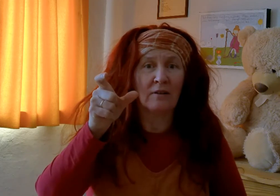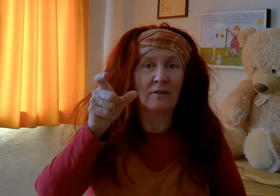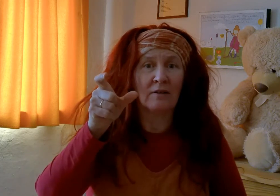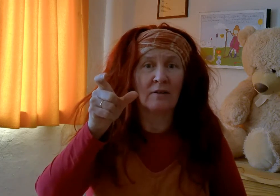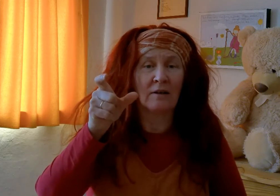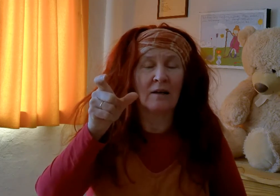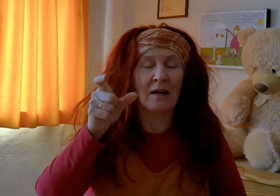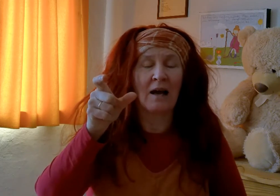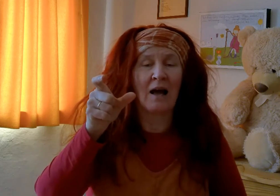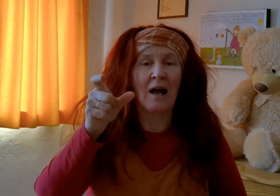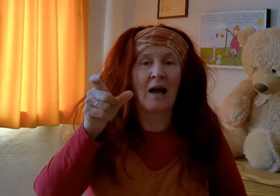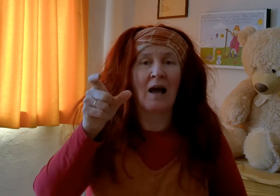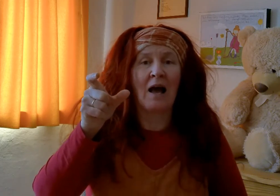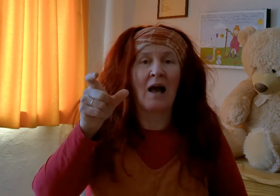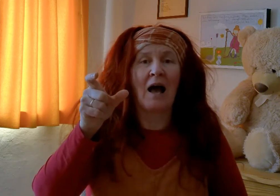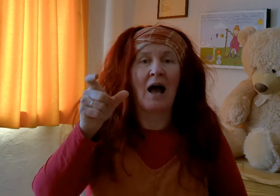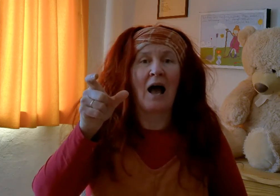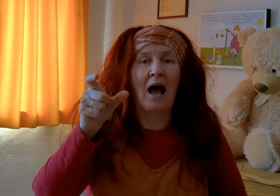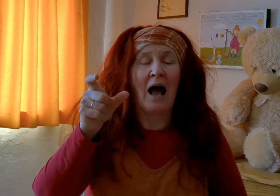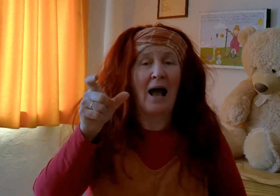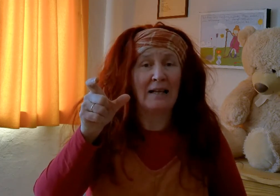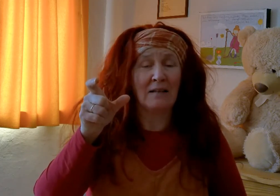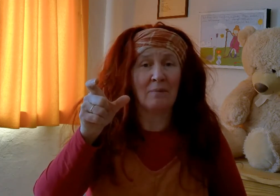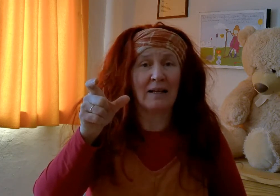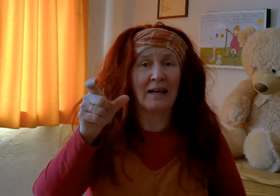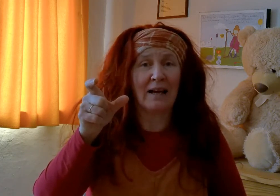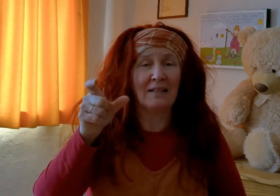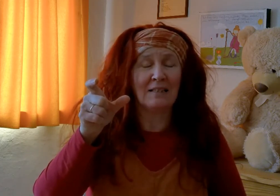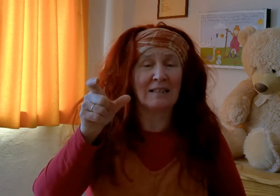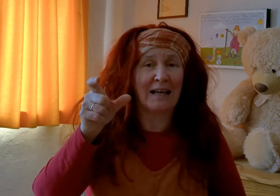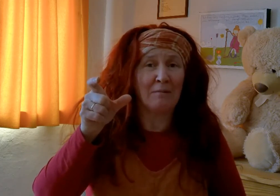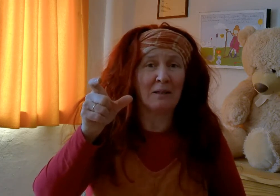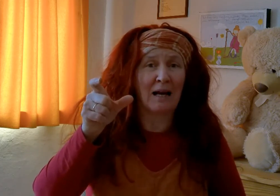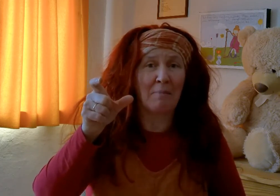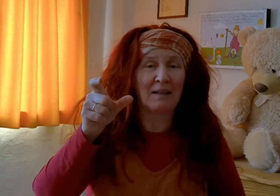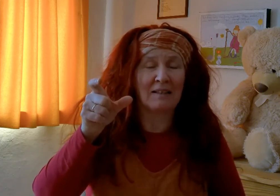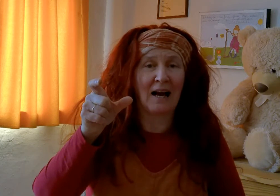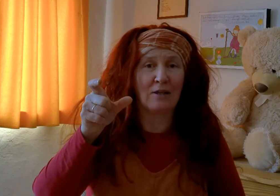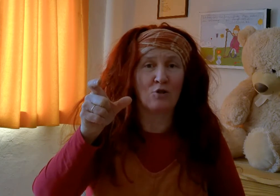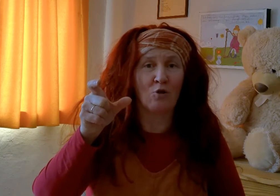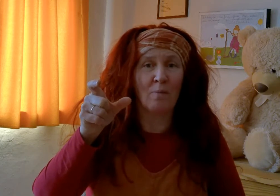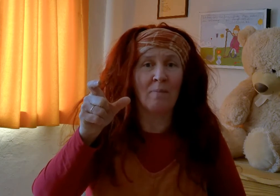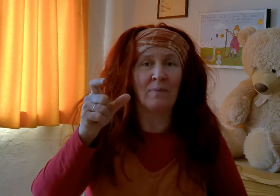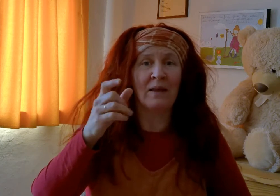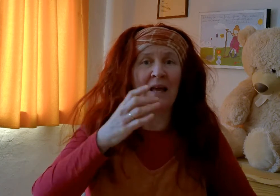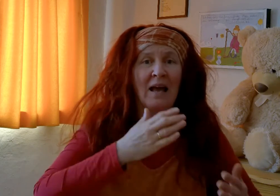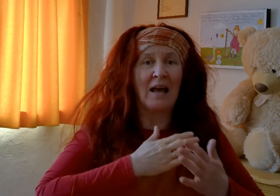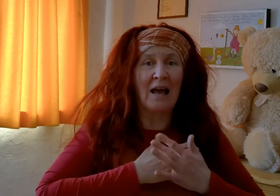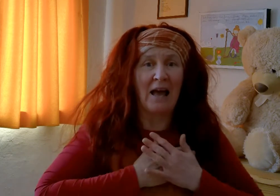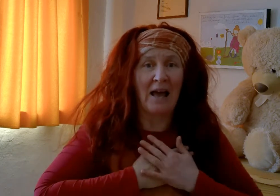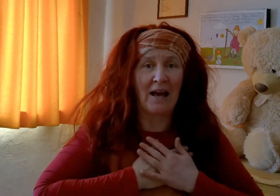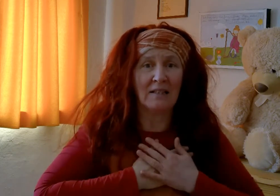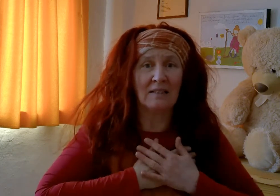heilen mein Herz, dreht man grammatikalisch um, Herz